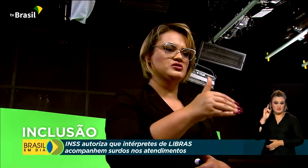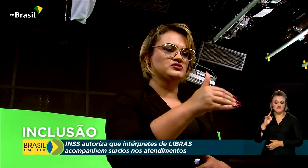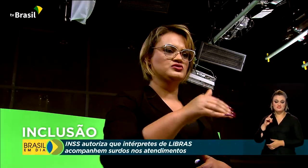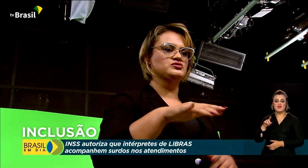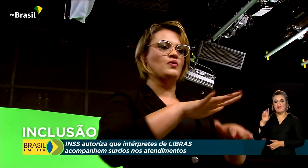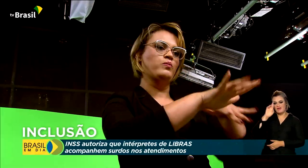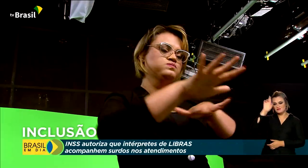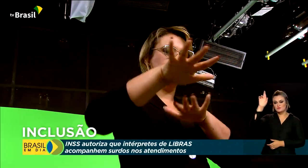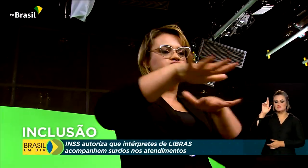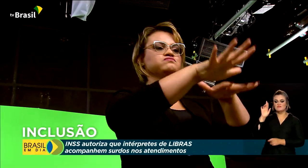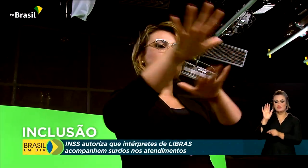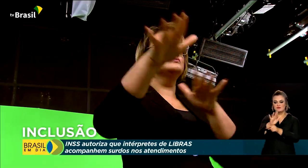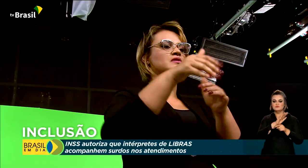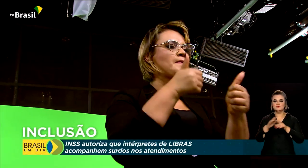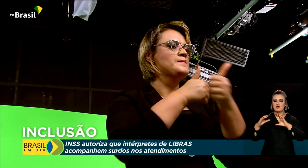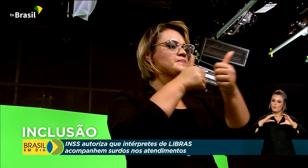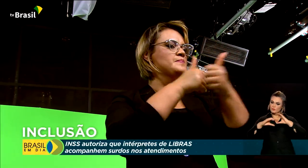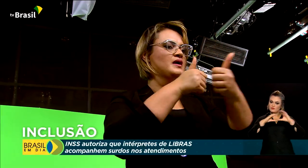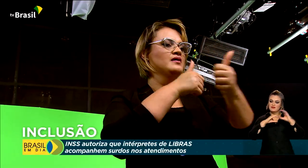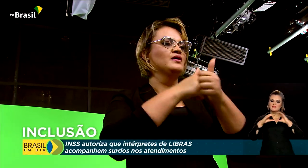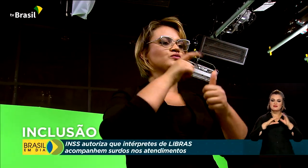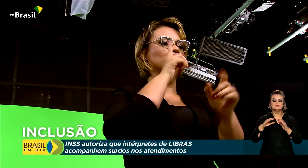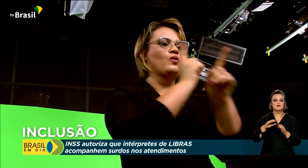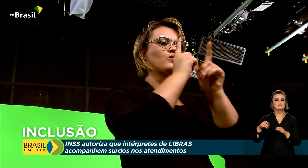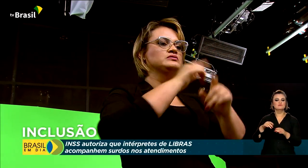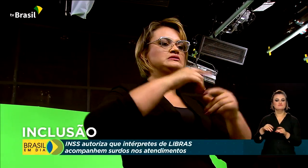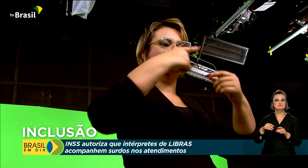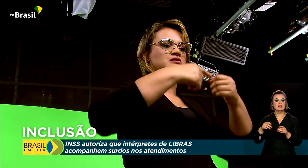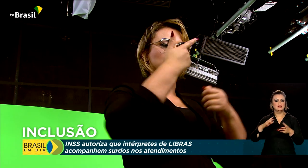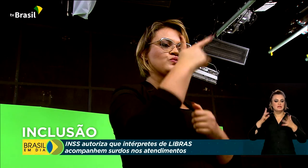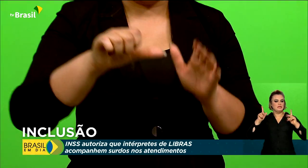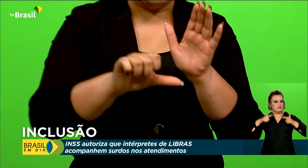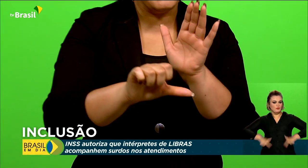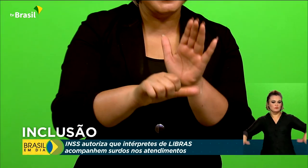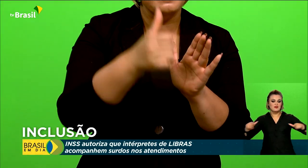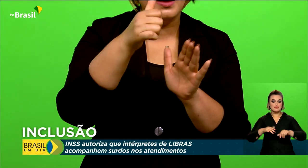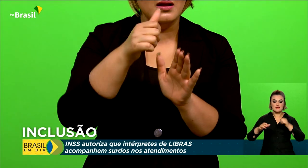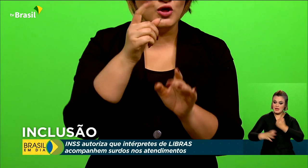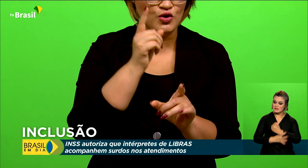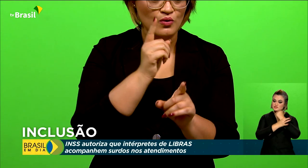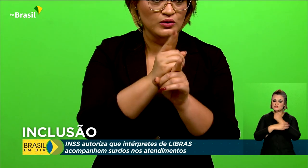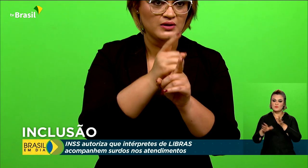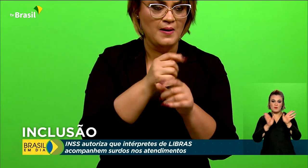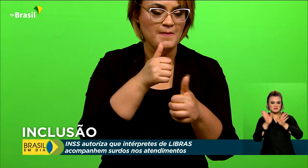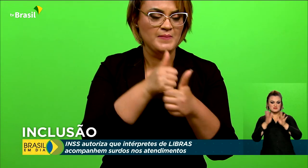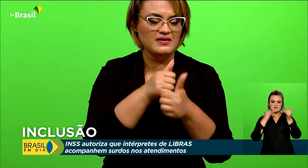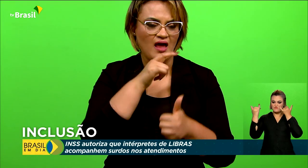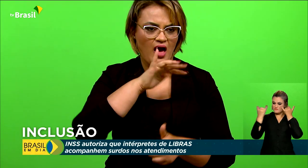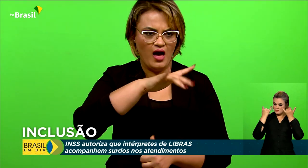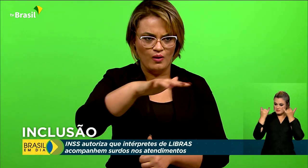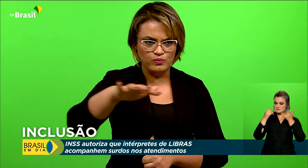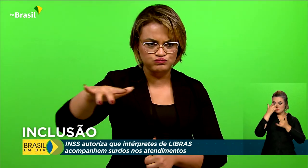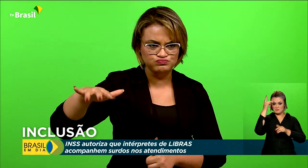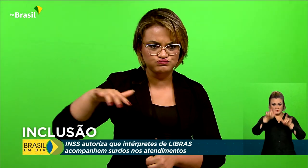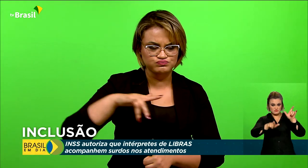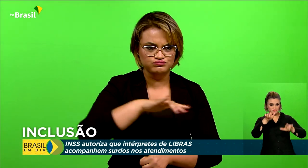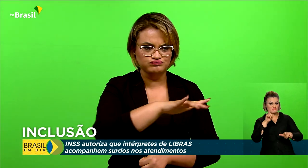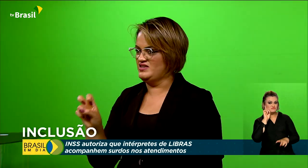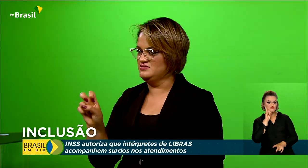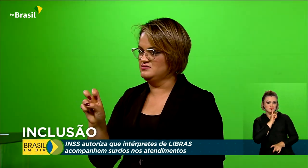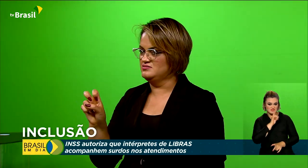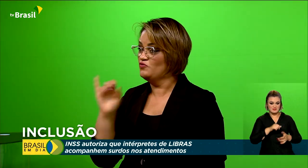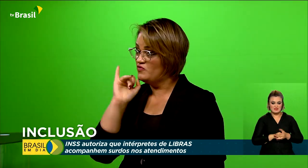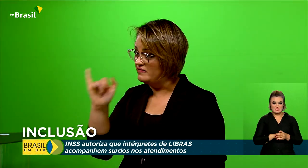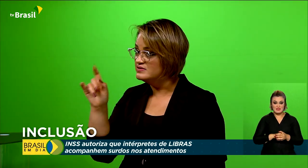são responsáveis por facilitar a comunicação de maneira neutra e garantir o acesso à informação para a pessoa surda.